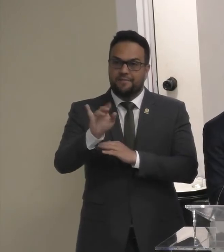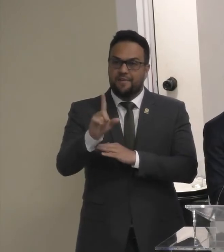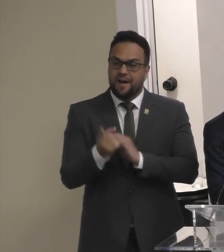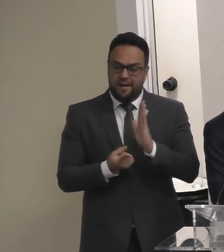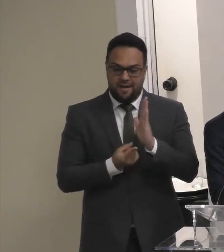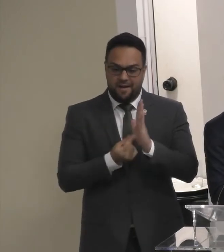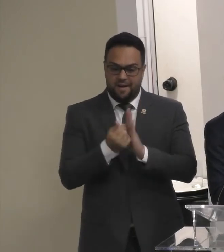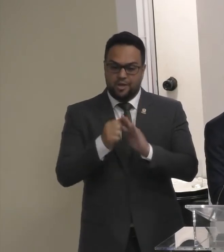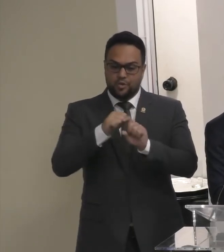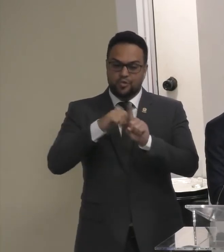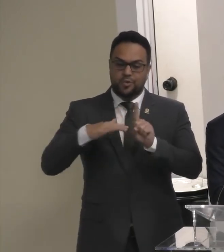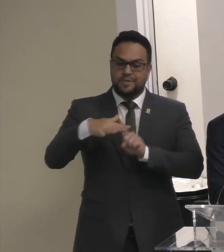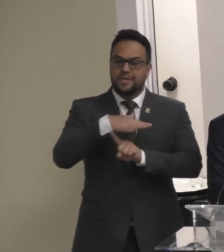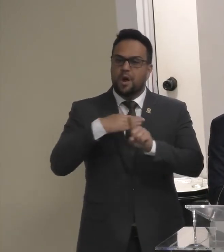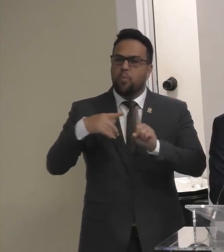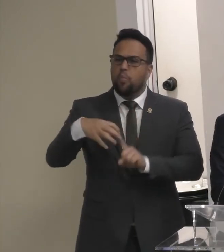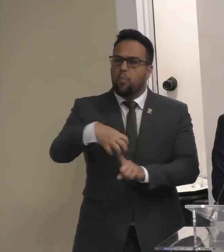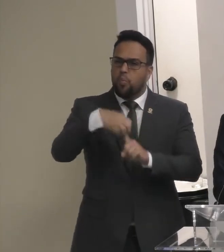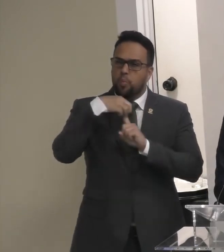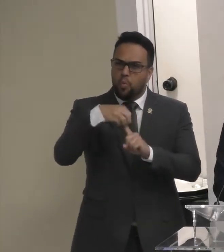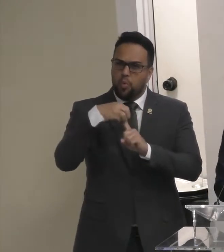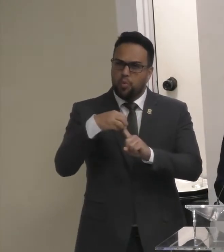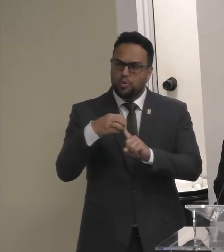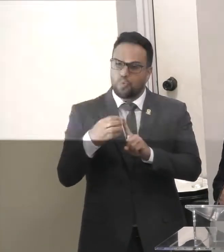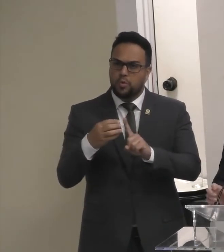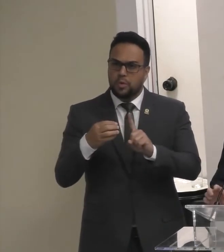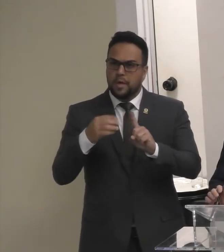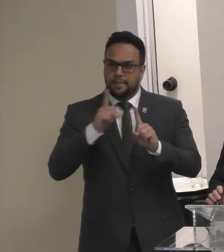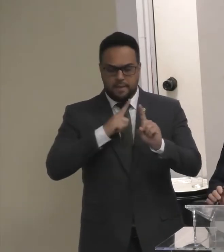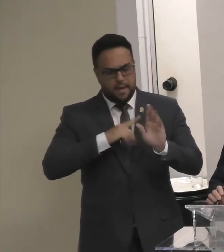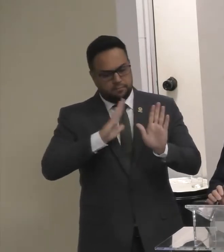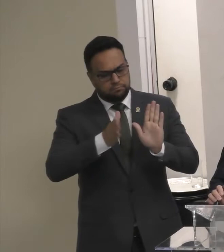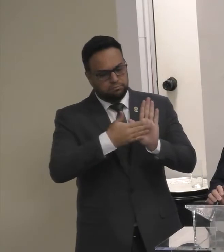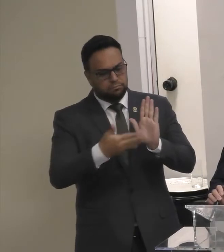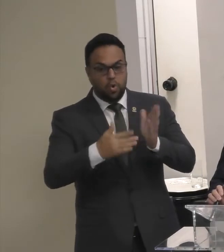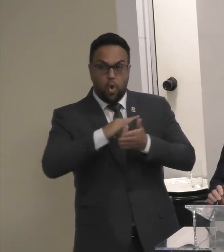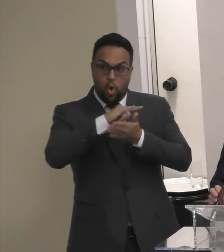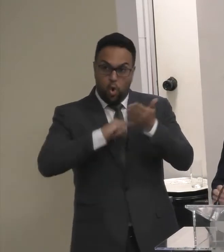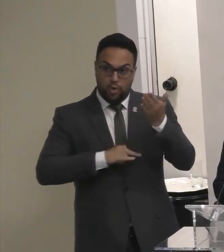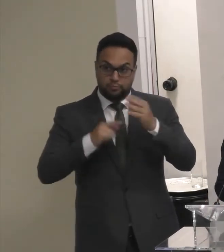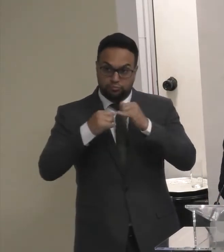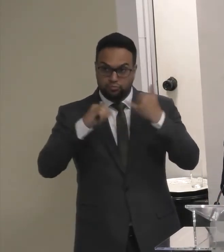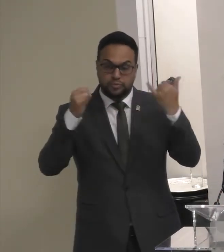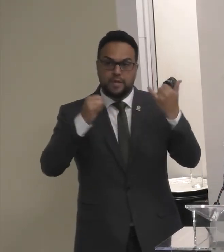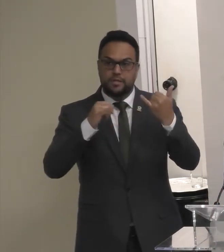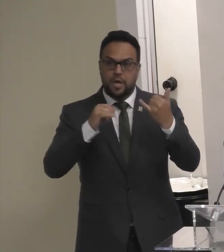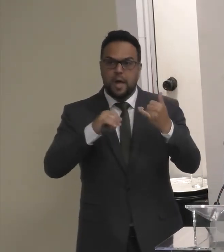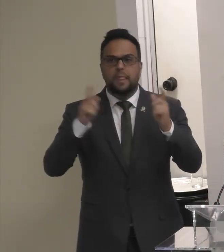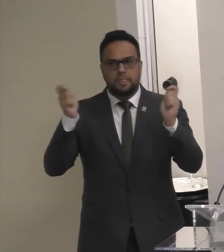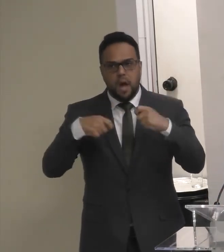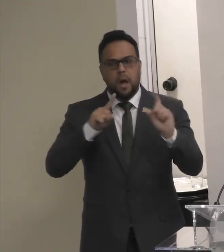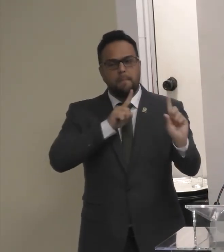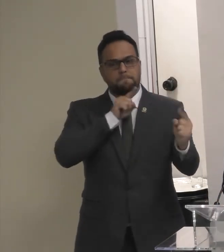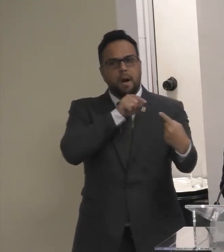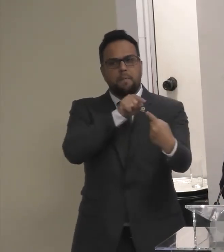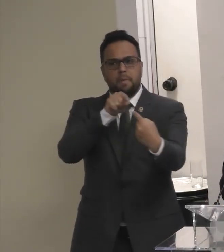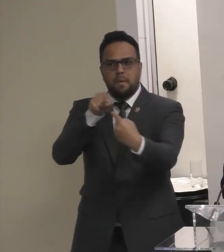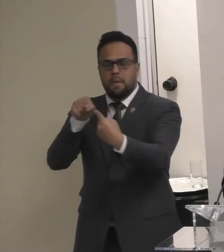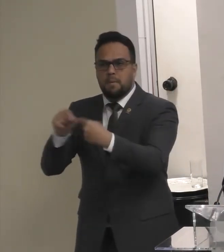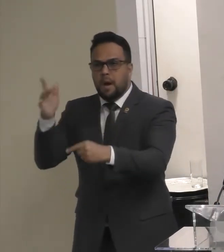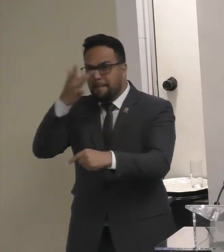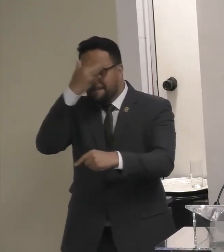benefício É o único benefício Na tarifa De energia elétrica Que atende Aos cidadãos Mais pobres